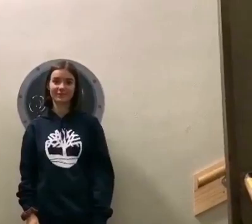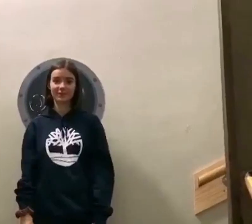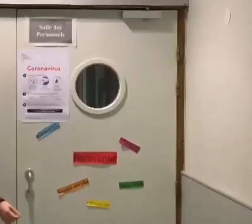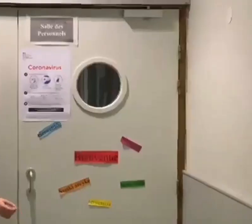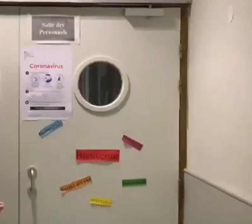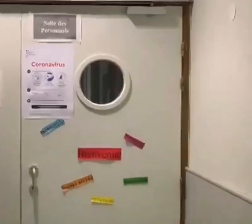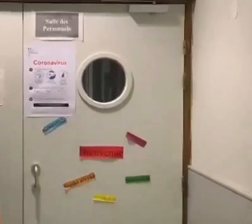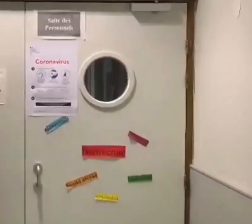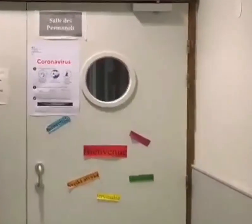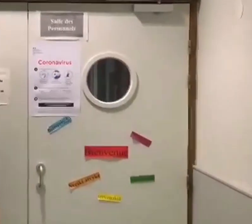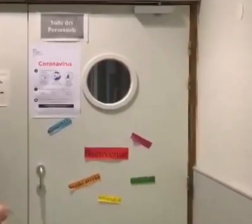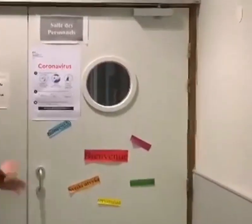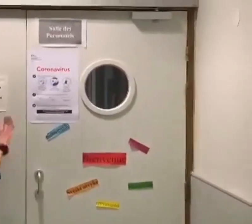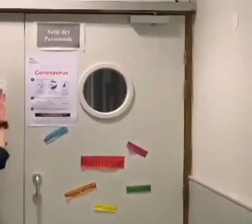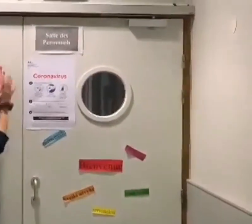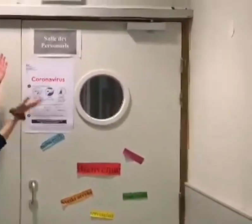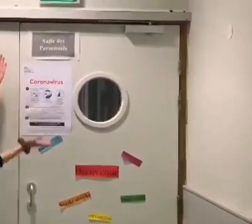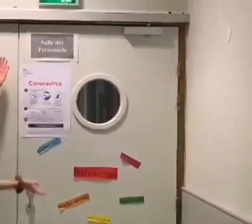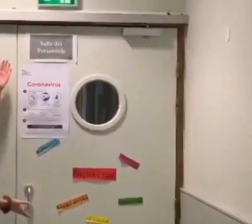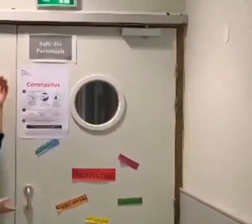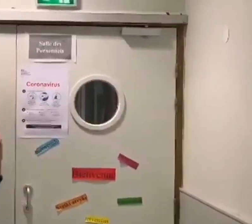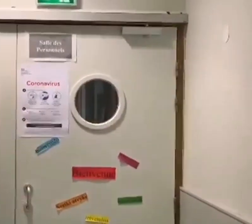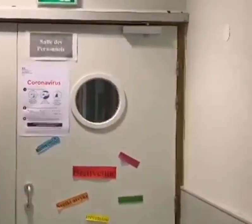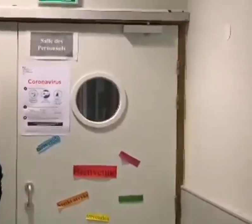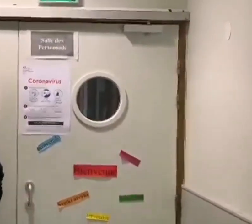et au fond du couloir, la salle des professeurs.